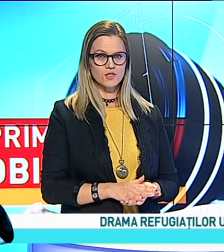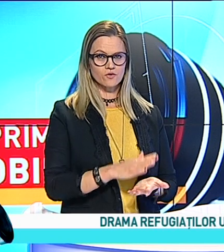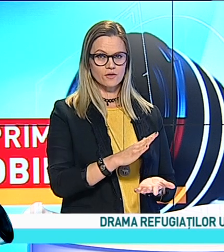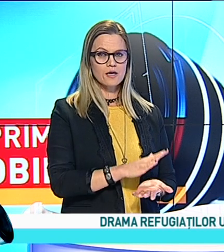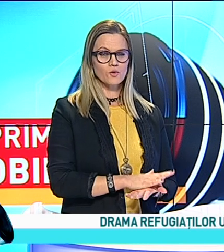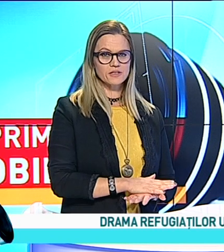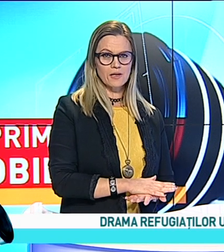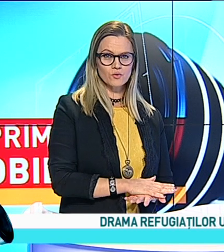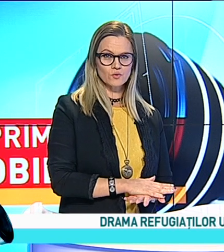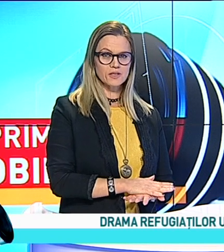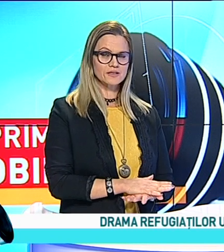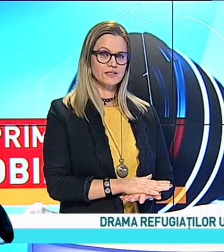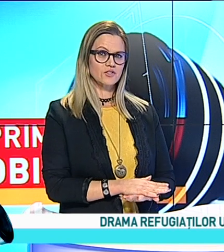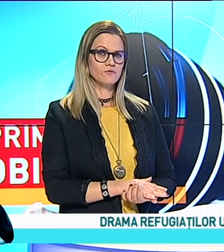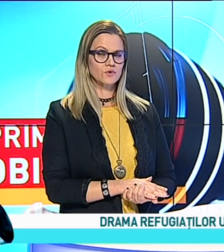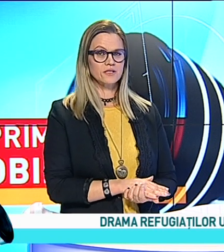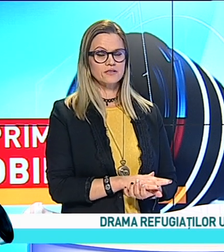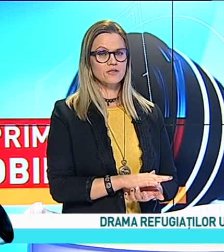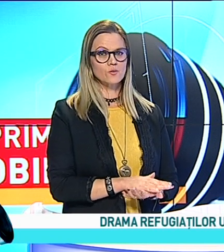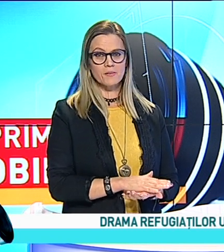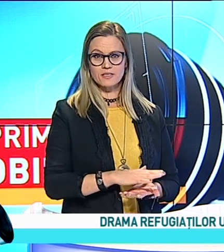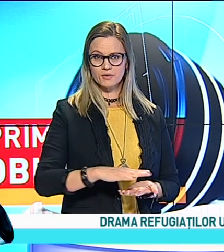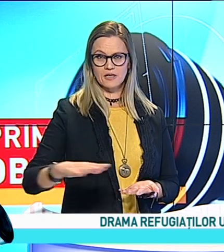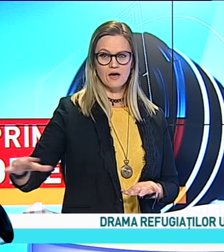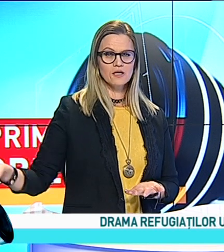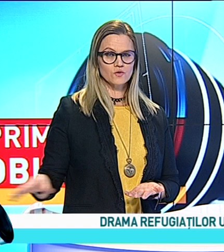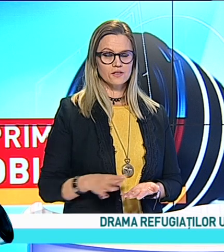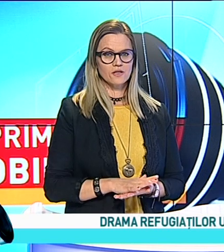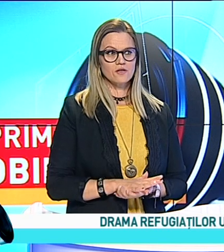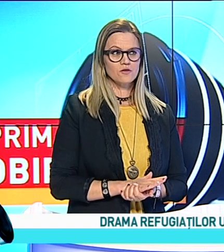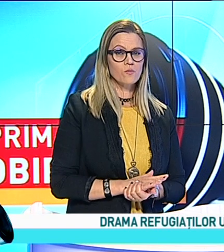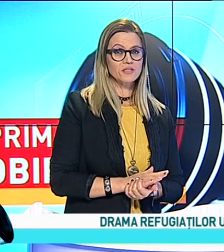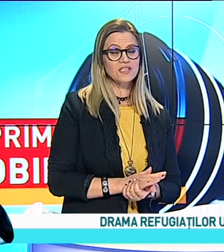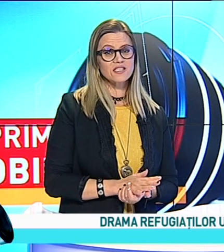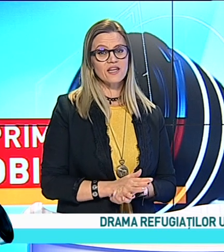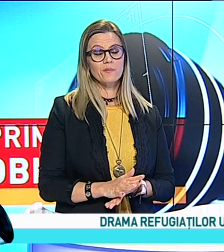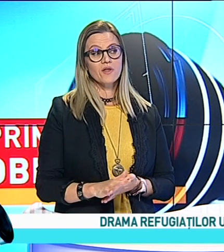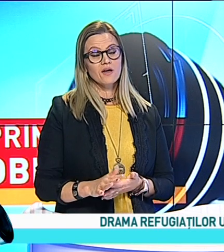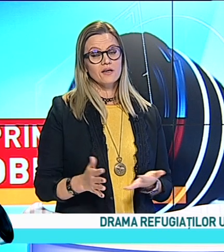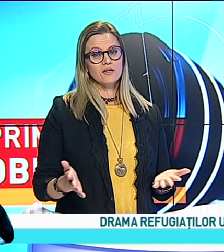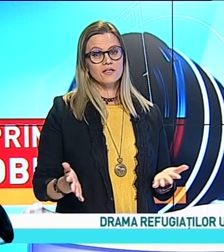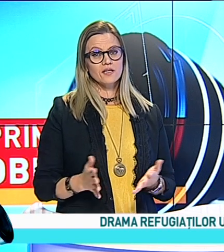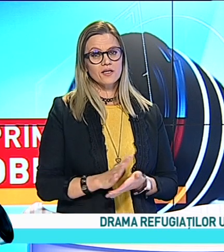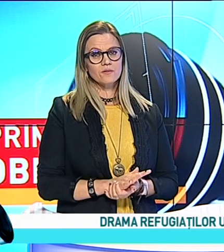Refugiaților Pornind de la punctul De trecerea frontire Din Sigetul Armație Până la toate Comunitățile